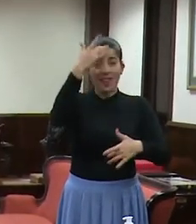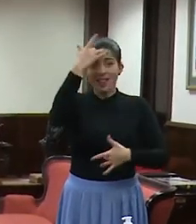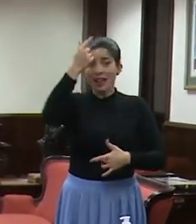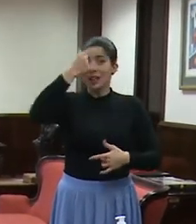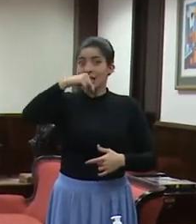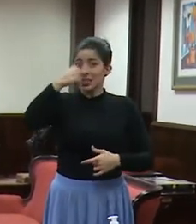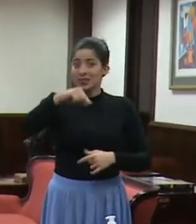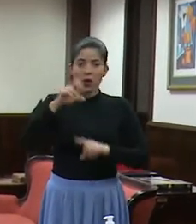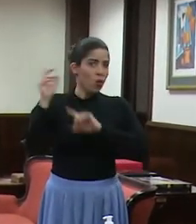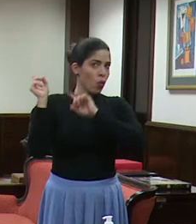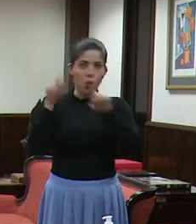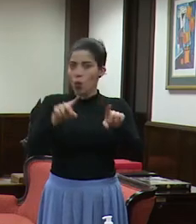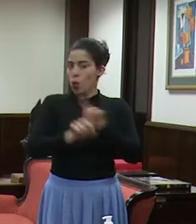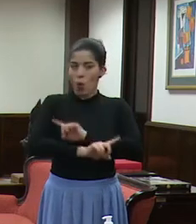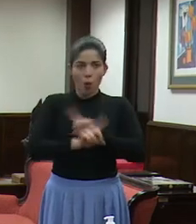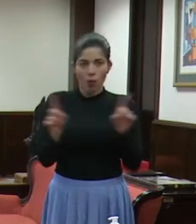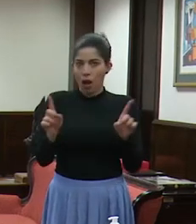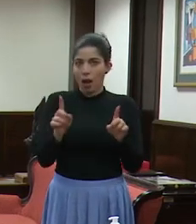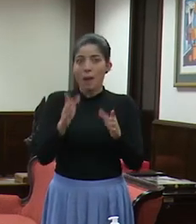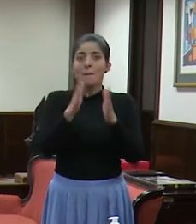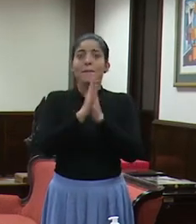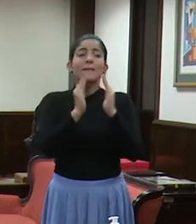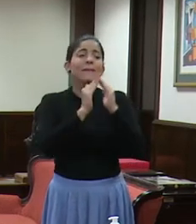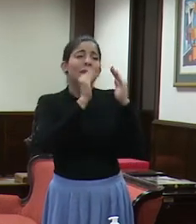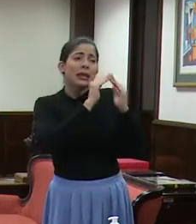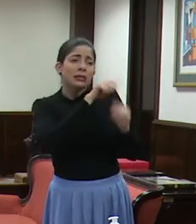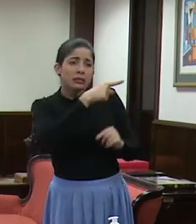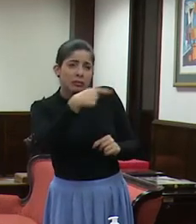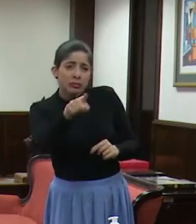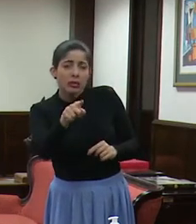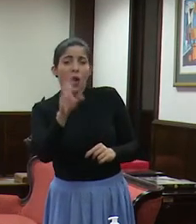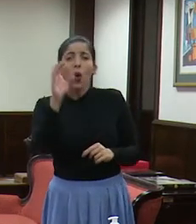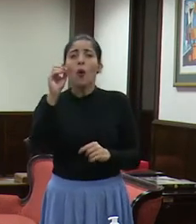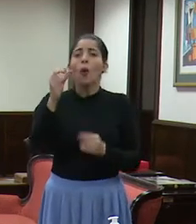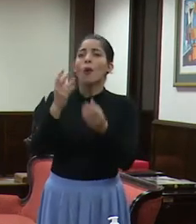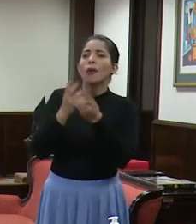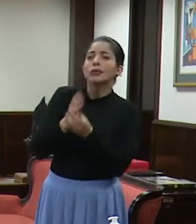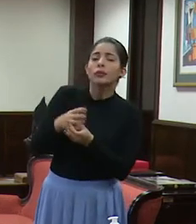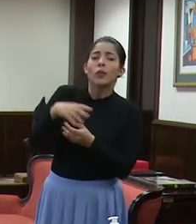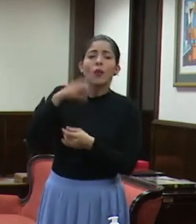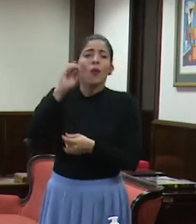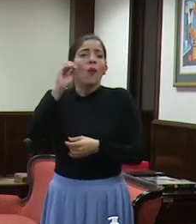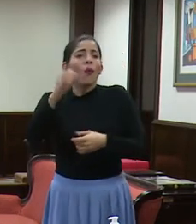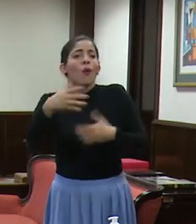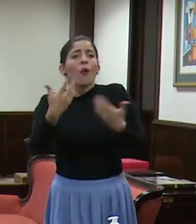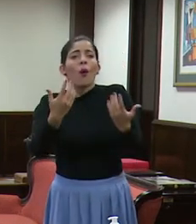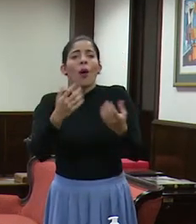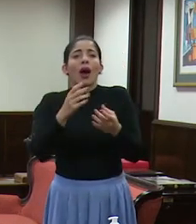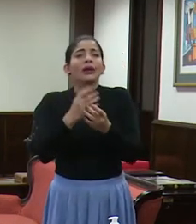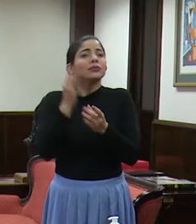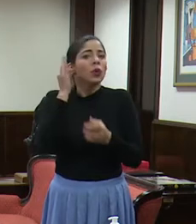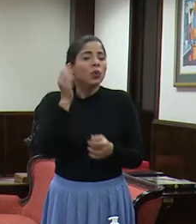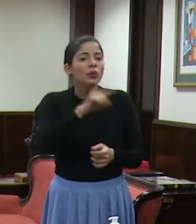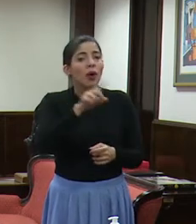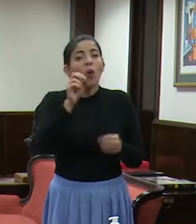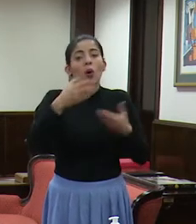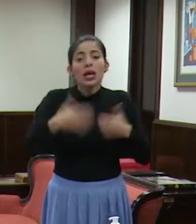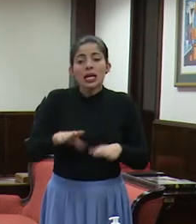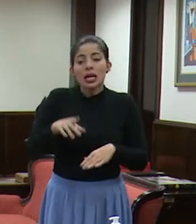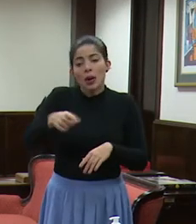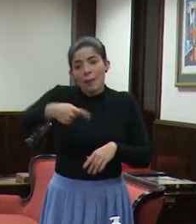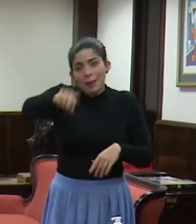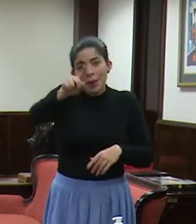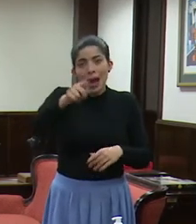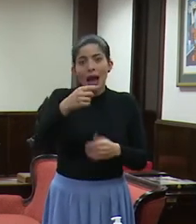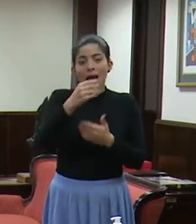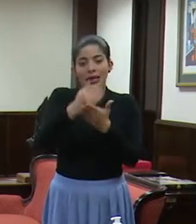resfriado o algo, no va. Le pide al vecino, al marido o a la esposa que vaya o al hijo que le hace